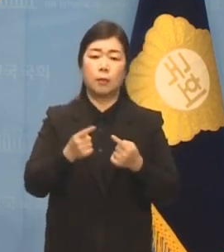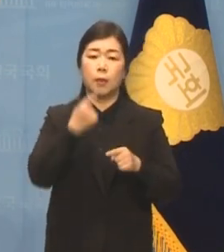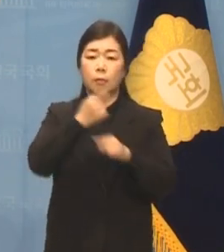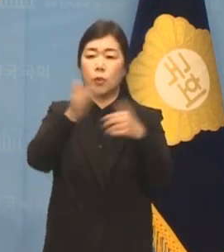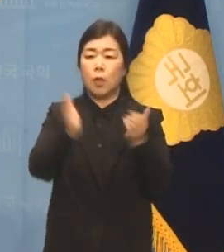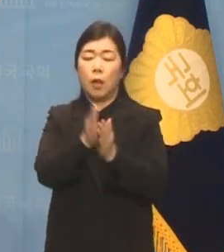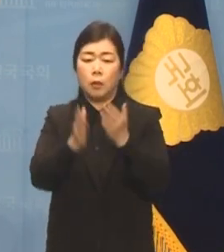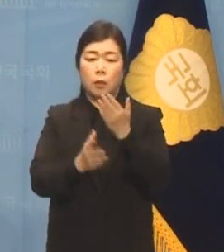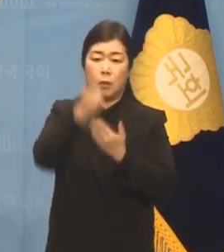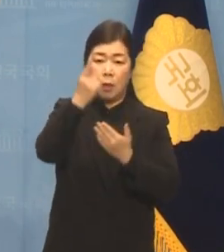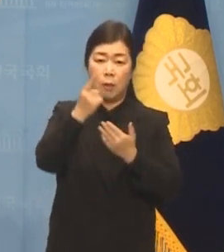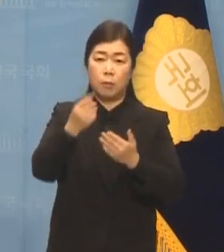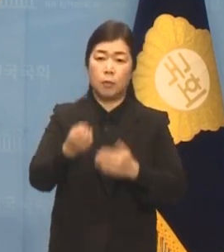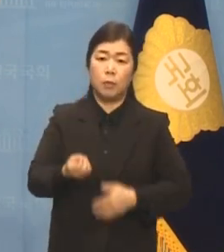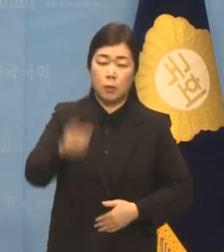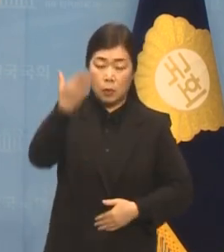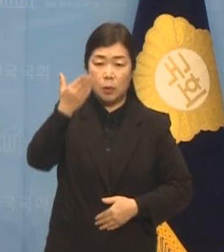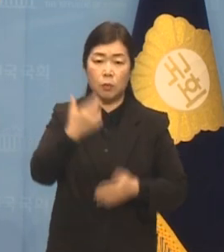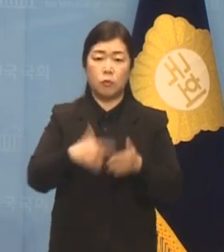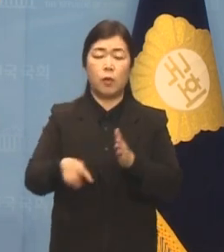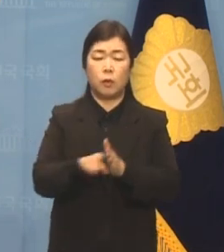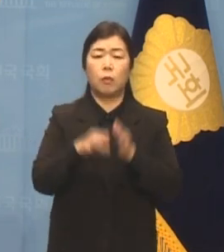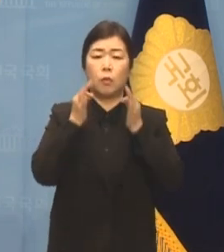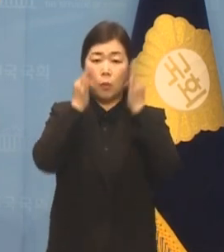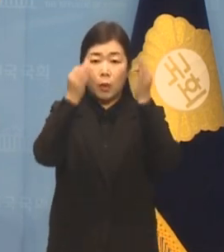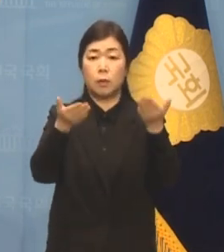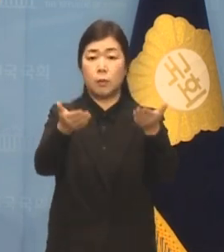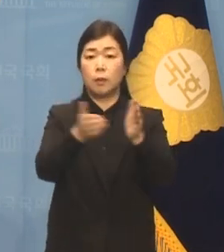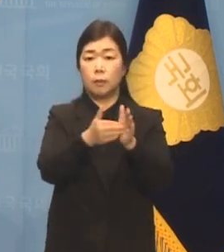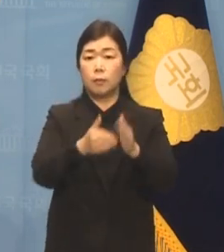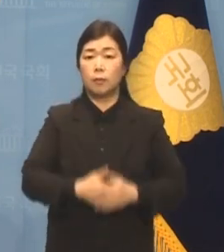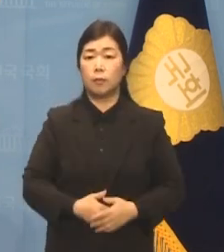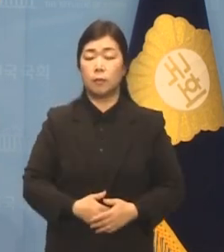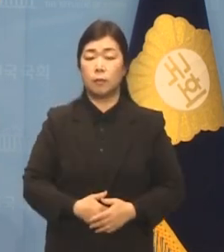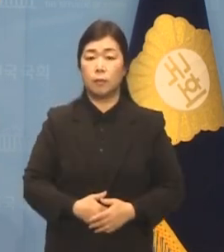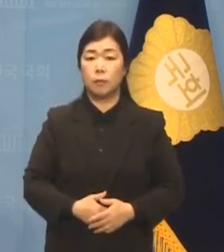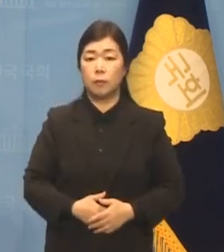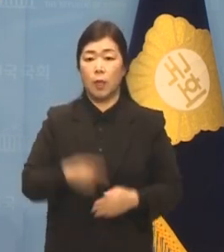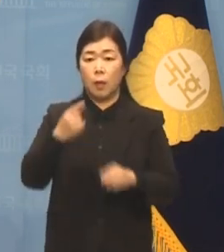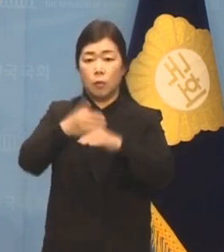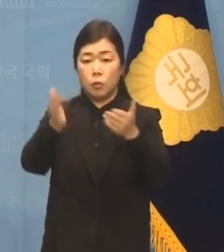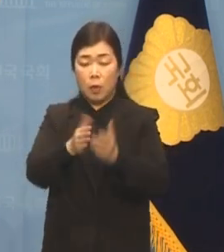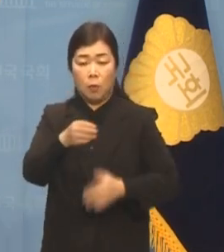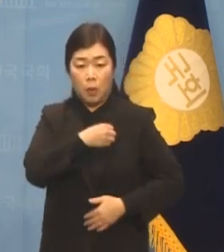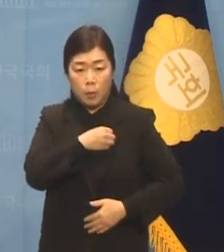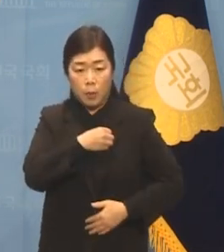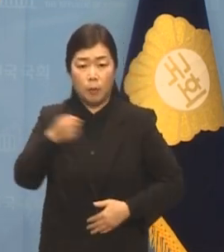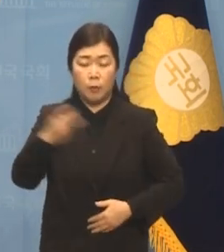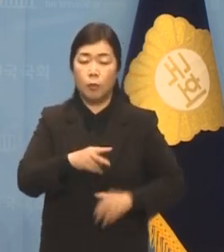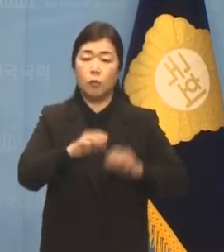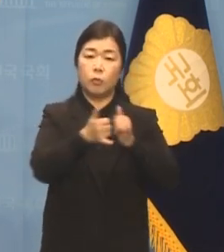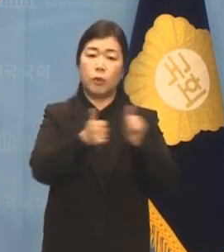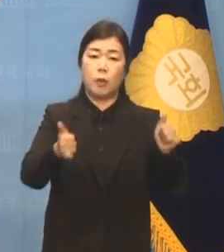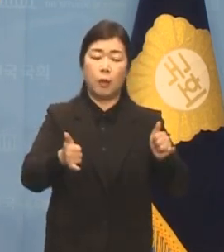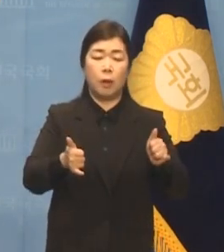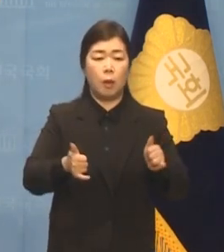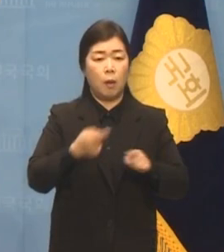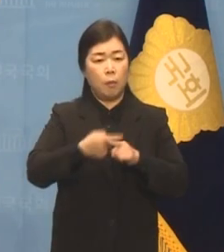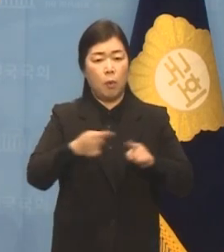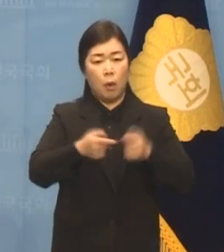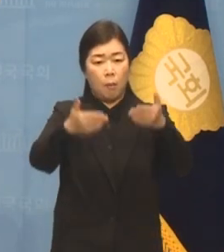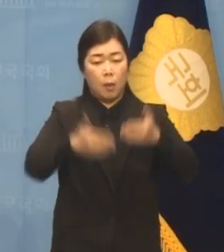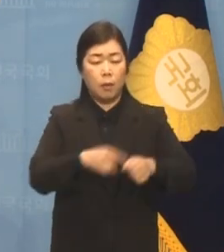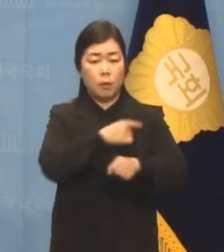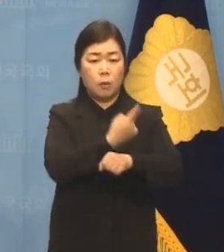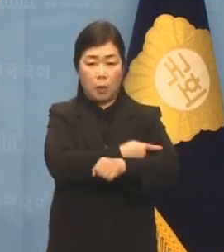위해 최선을 다했습니다. 당원과 국민의 판단을 받을 자격이 충분하다고 생각합니다.